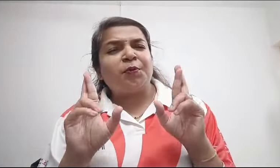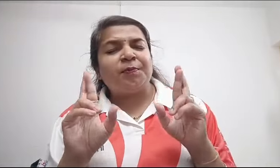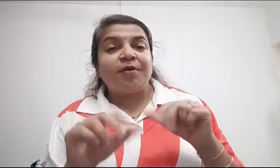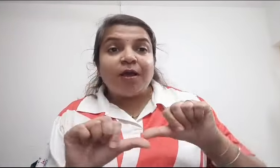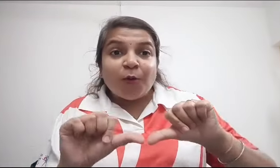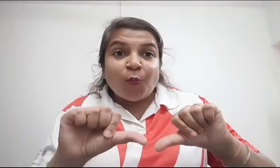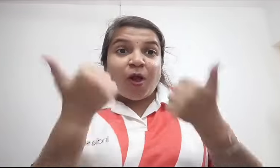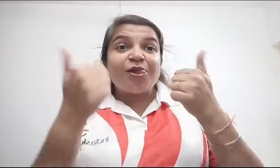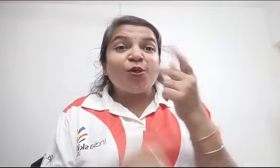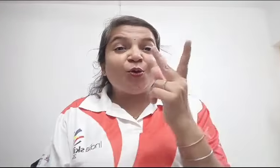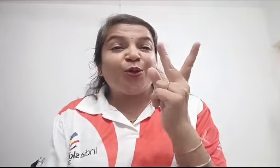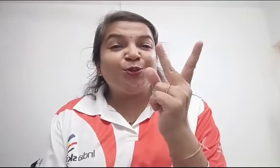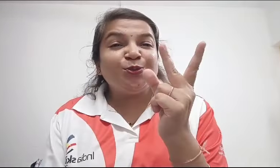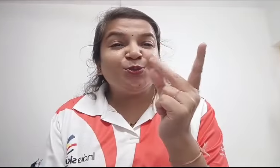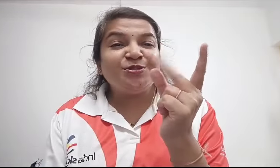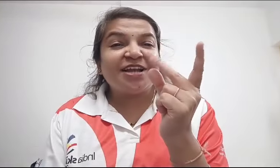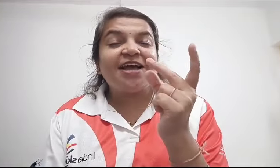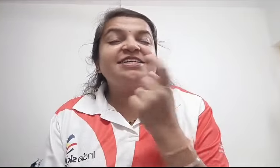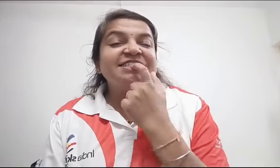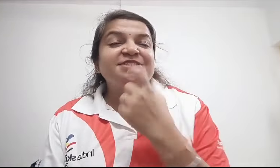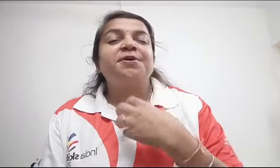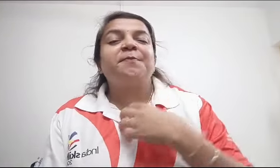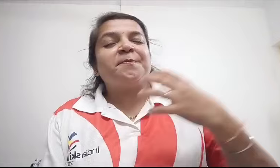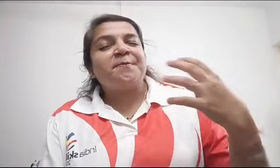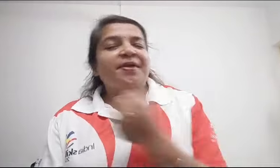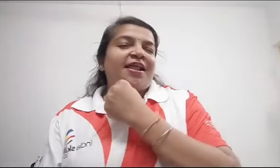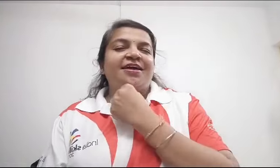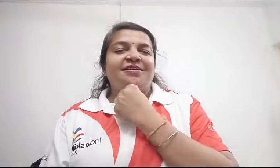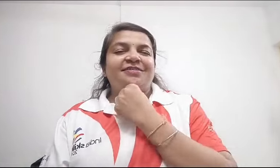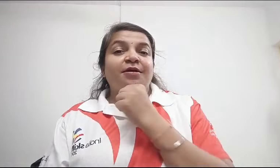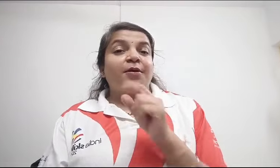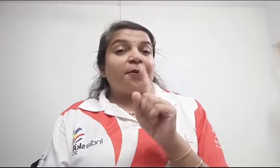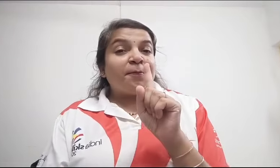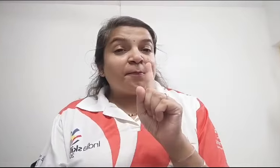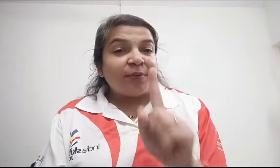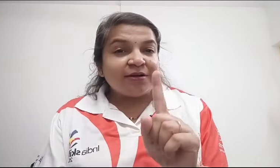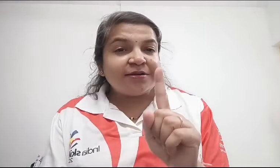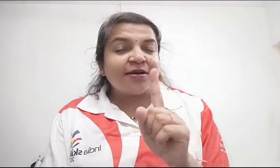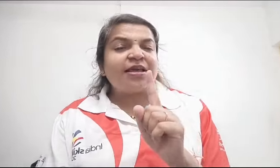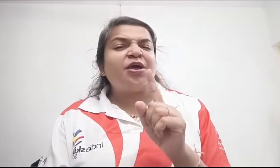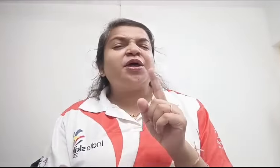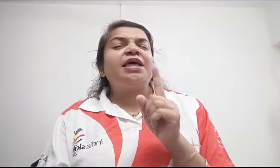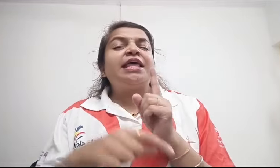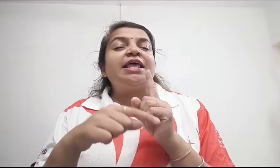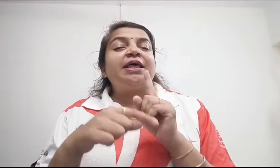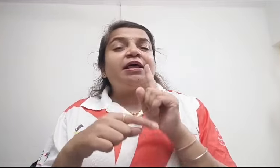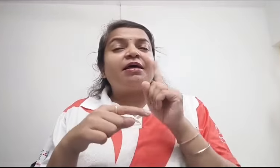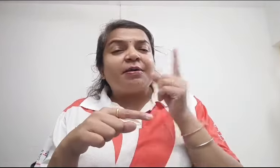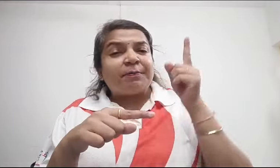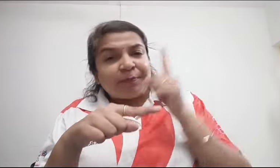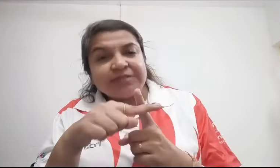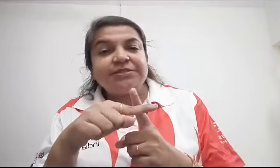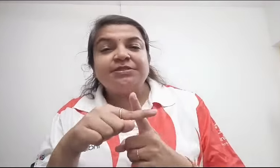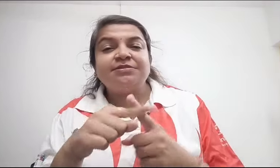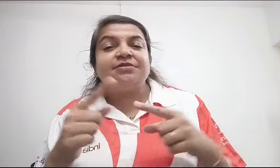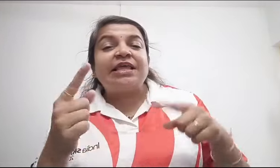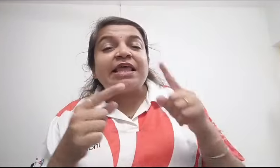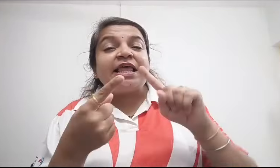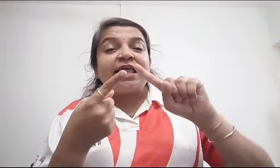के लिए, मेरे लिए कुछ करके जाओंगी, खाली नहीं जाओंगी. और वही उम्मीद मुझे मेरी silver medal के